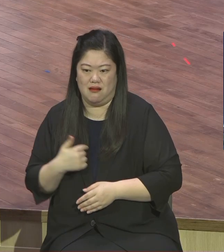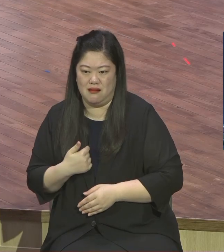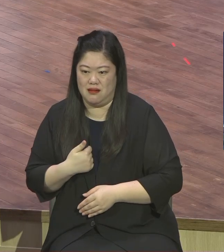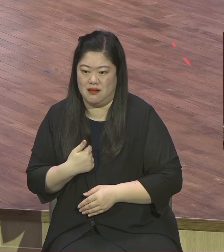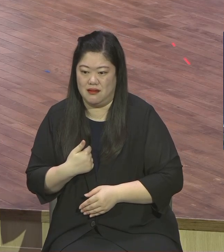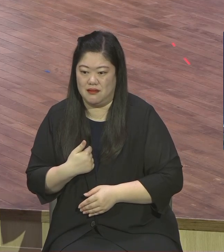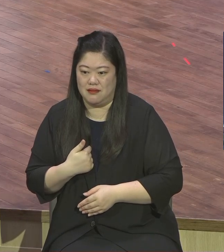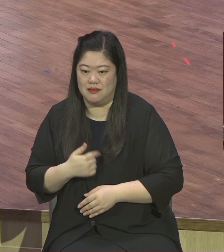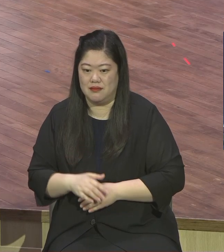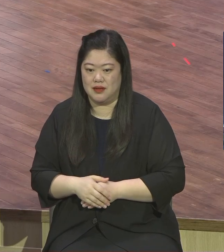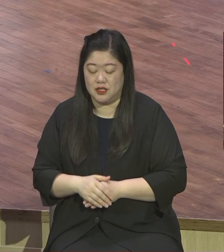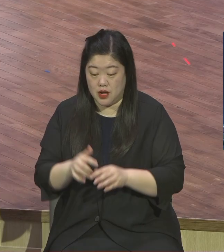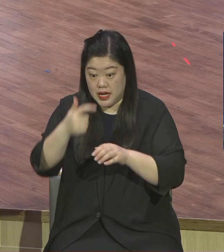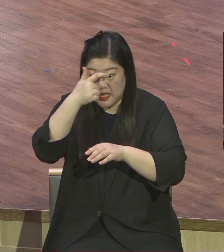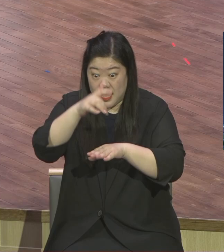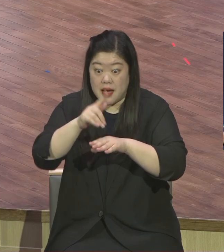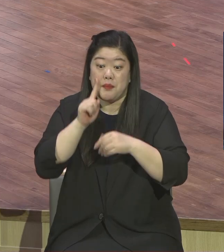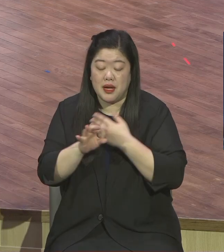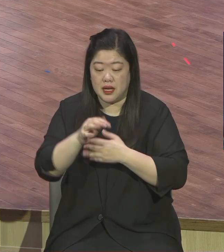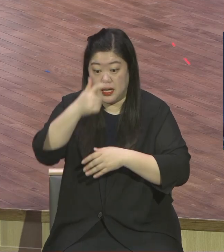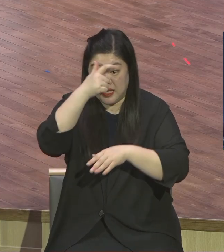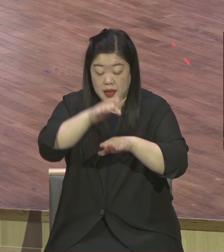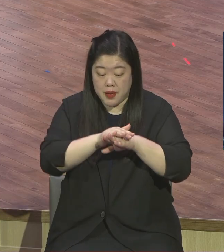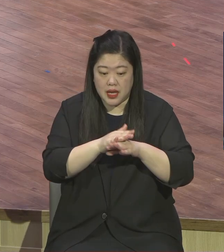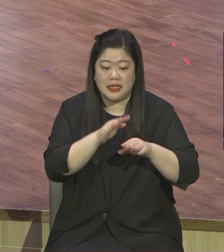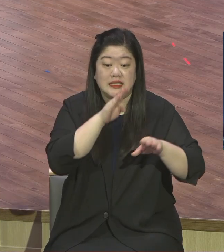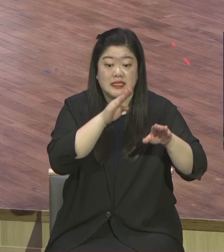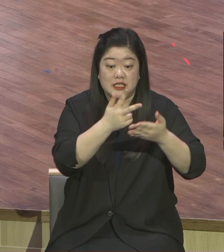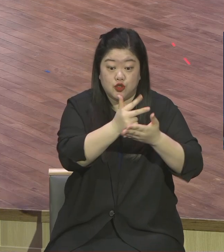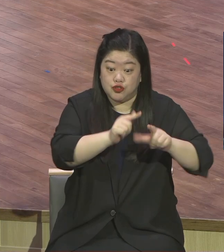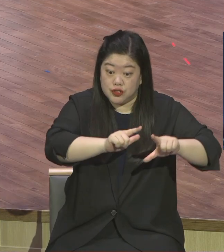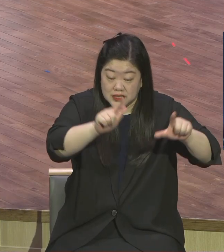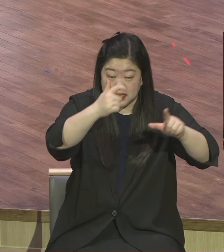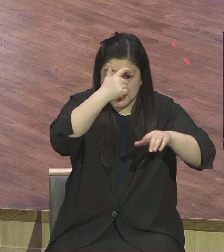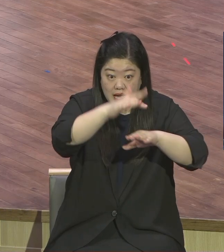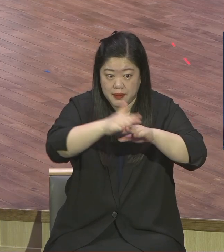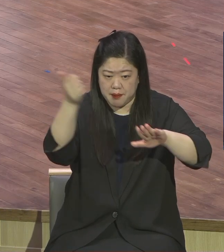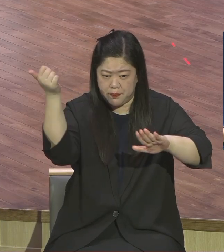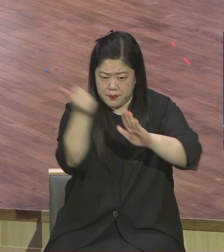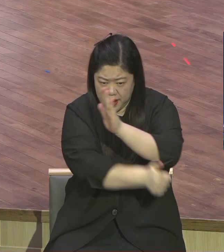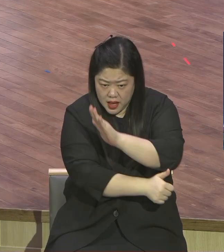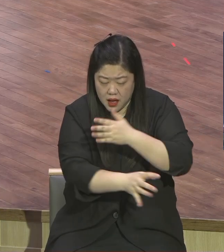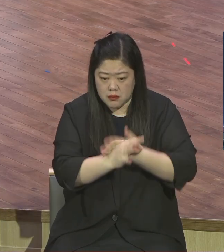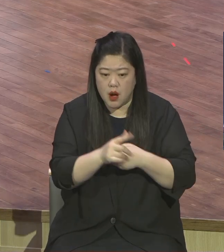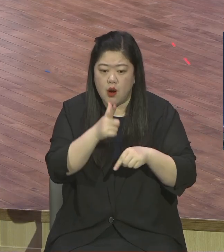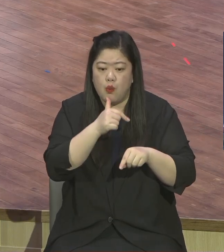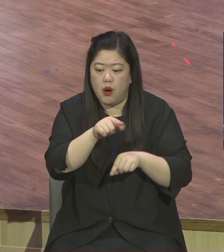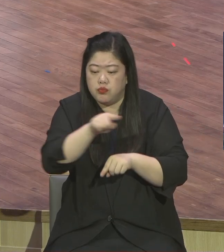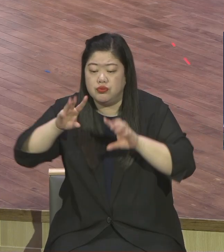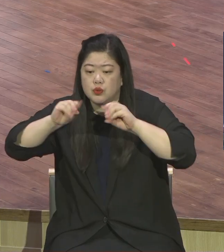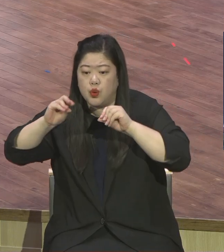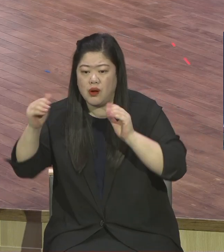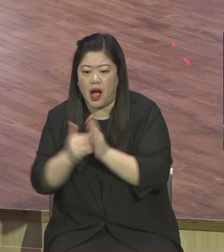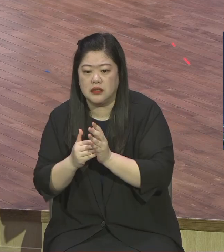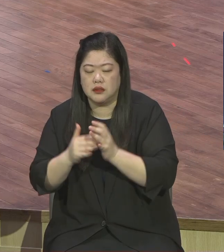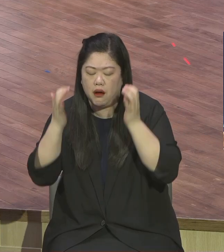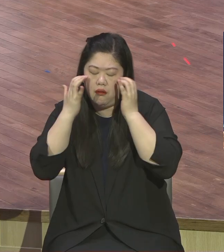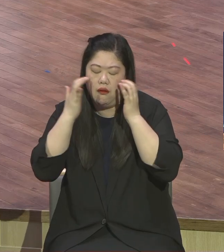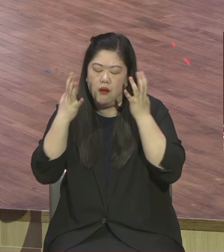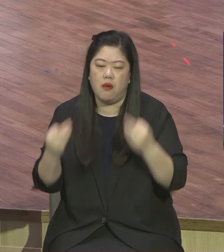그 예배 실패하면 다 틀릴 줄 내내 질심했는데 다 틀려 죽도록 했는데 다 틀려